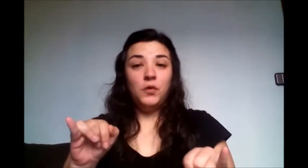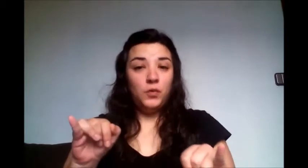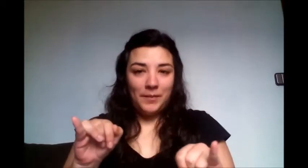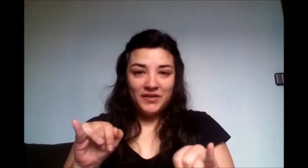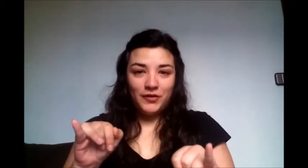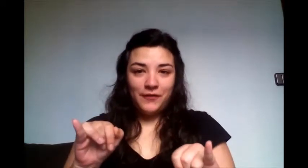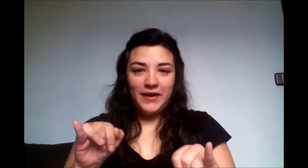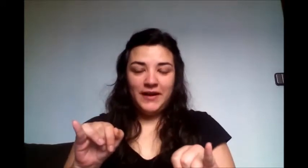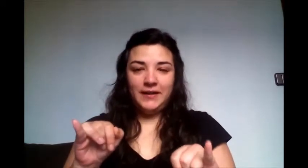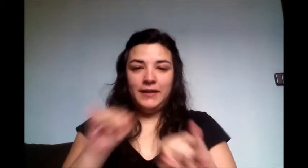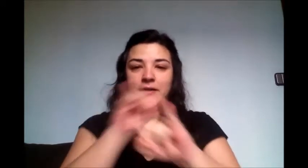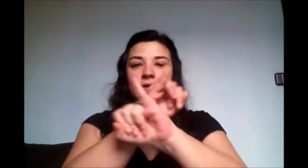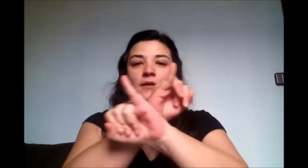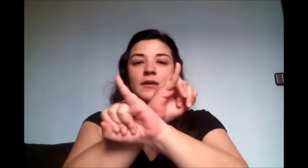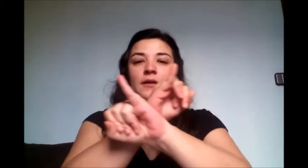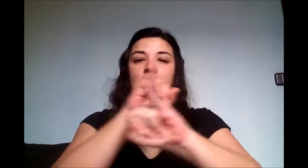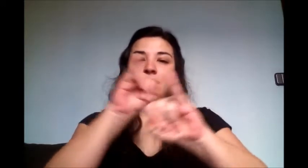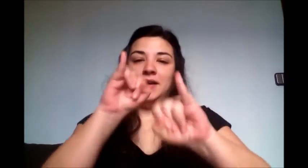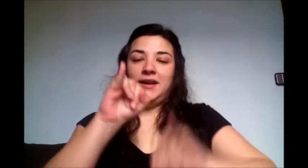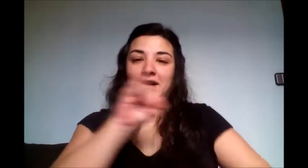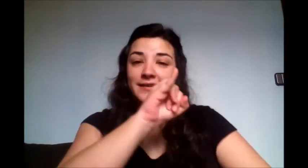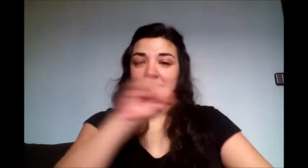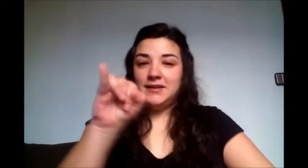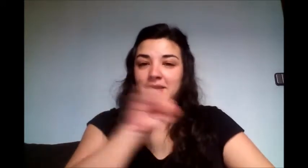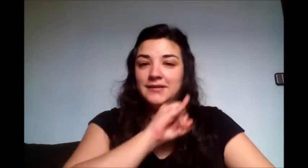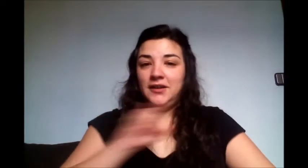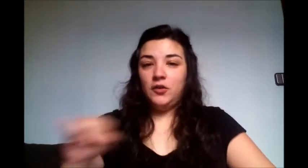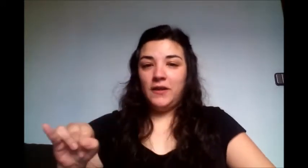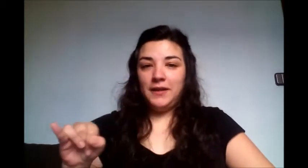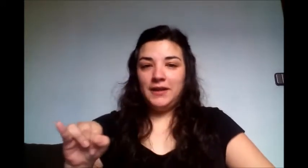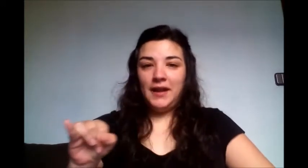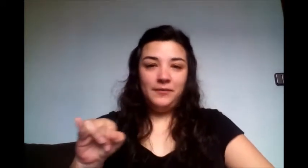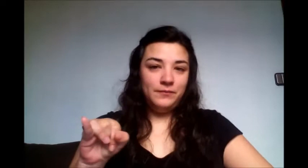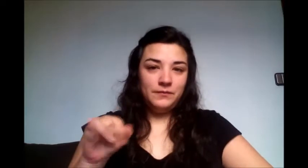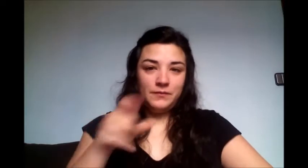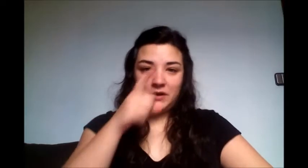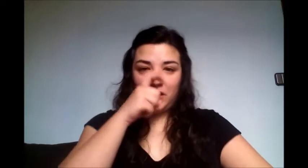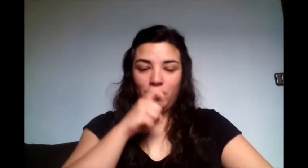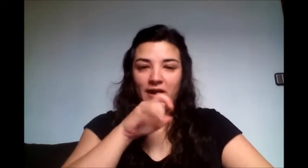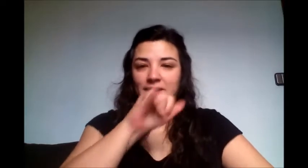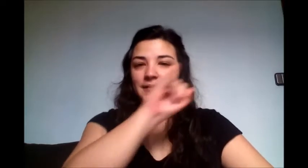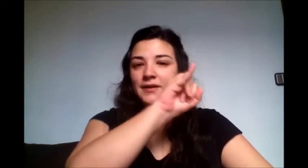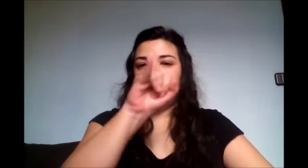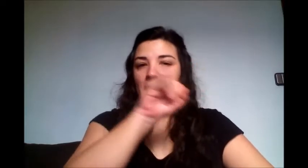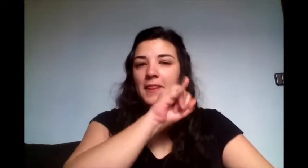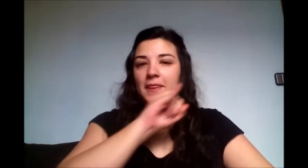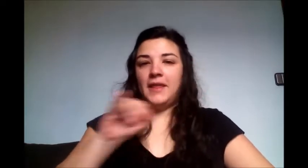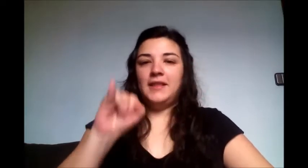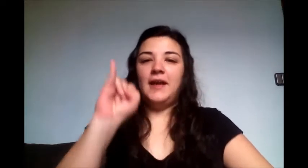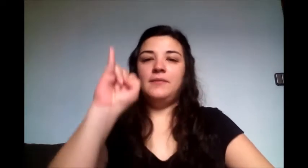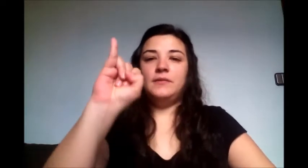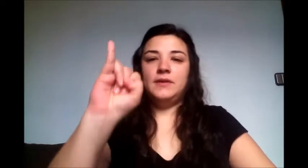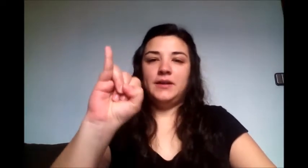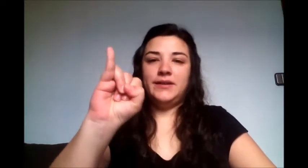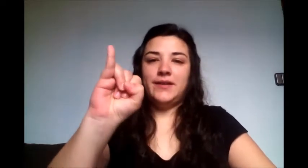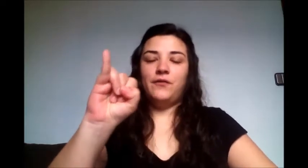Una persona feliz es signo de Z, ¿recordáis? Z, esta